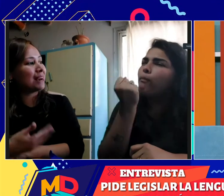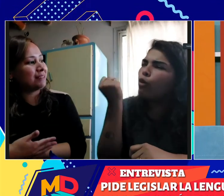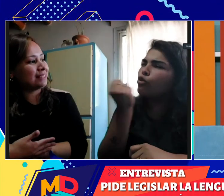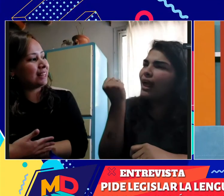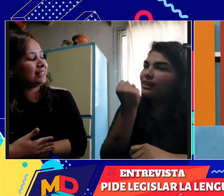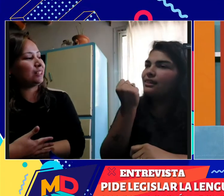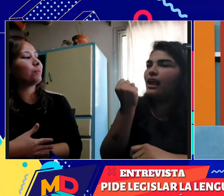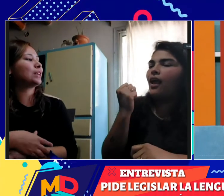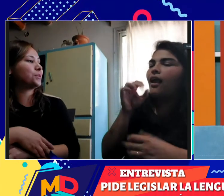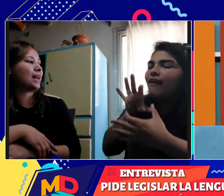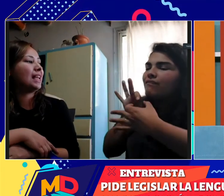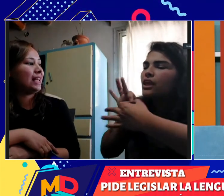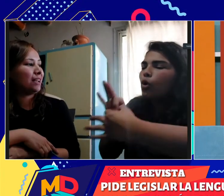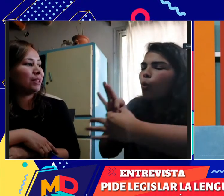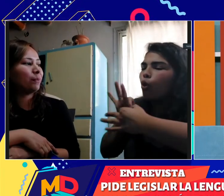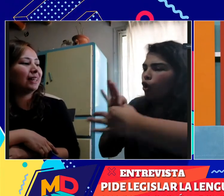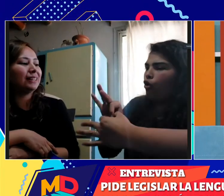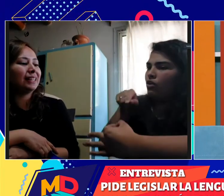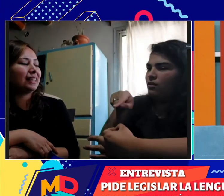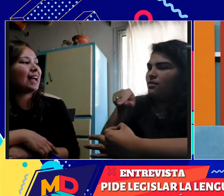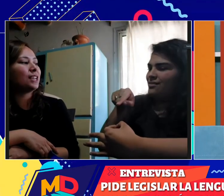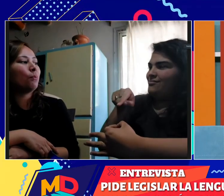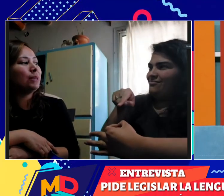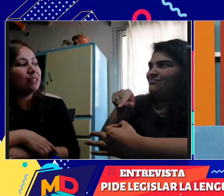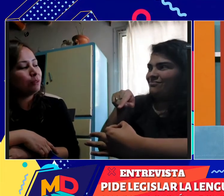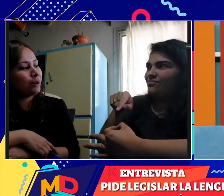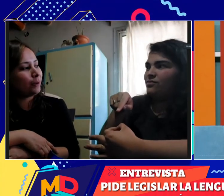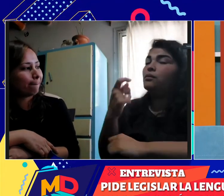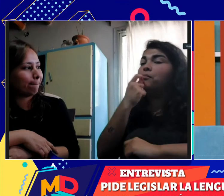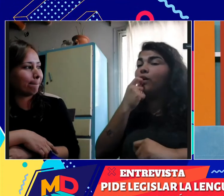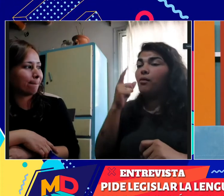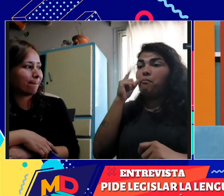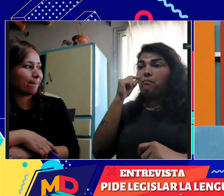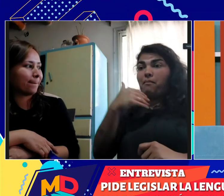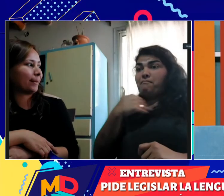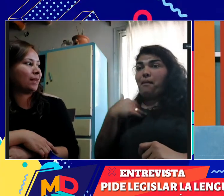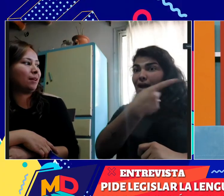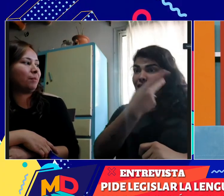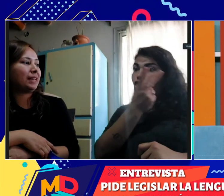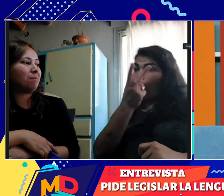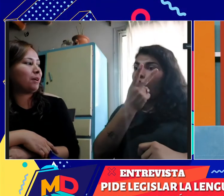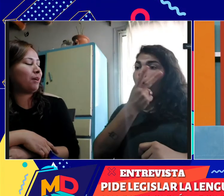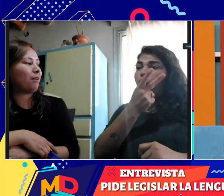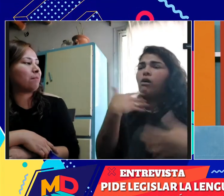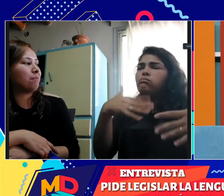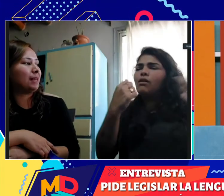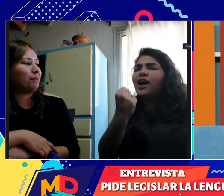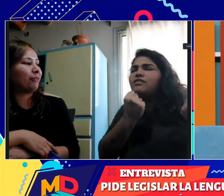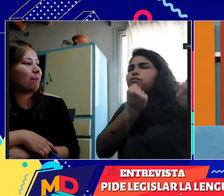brindar este tipo de ayuda. Es muy importante que haya un vínculo. Por ejemplo, en mi familia,